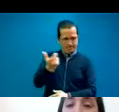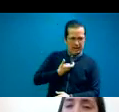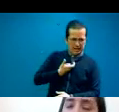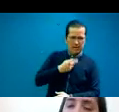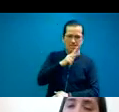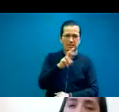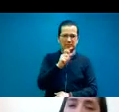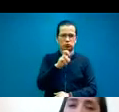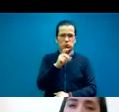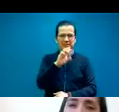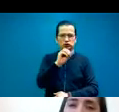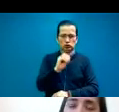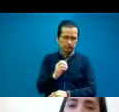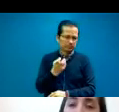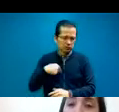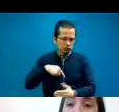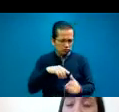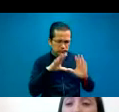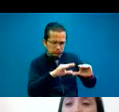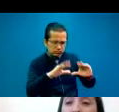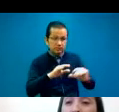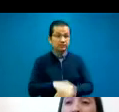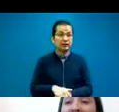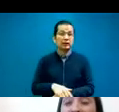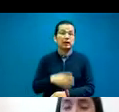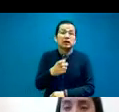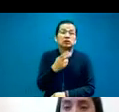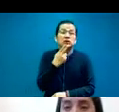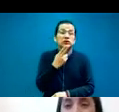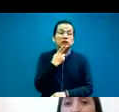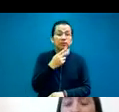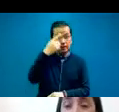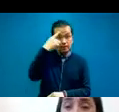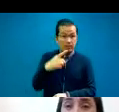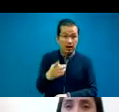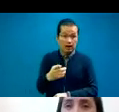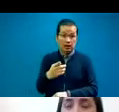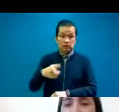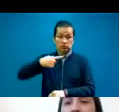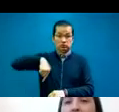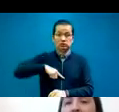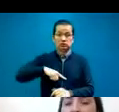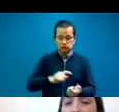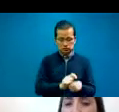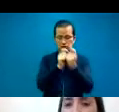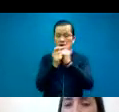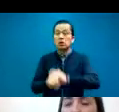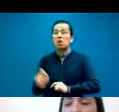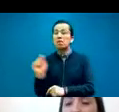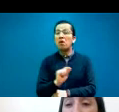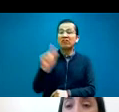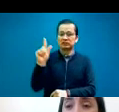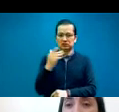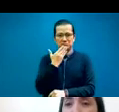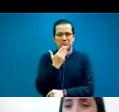y eso hace a que se pueda ir formalizando la profesión, que se pueda hacer un vínculo